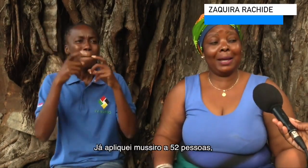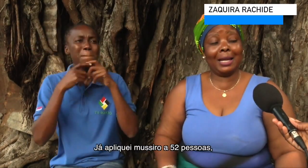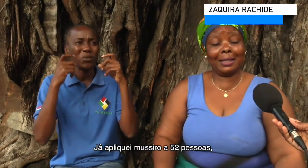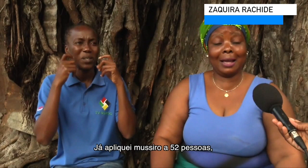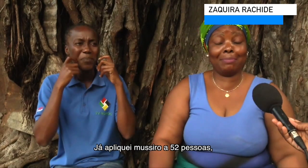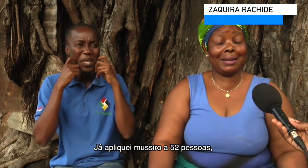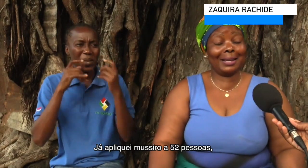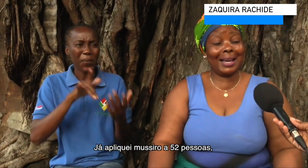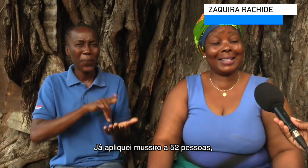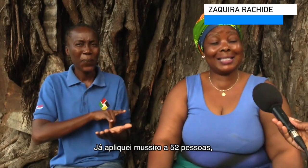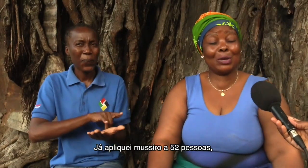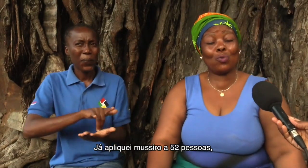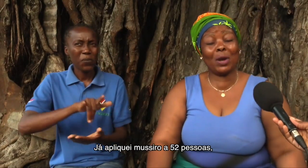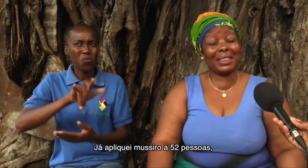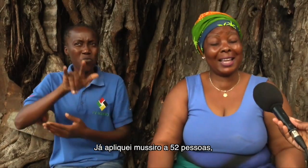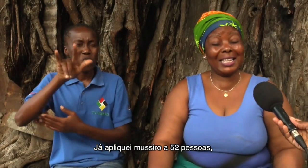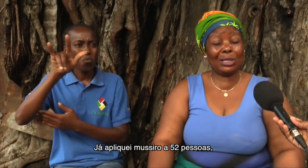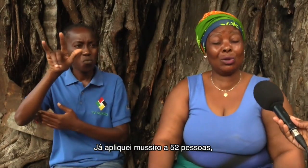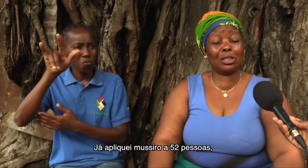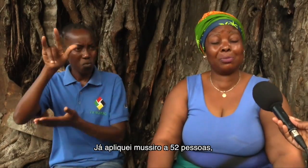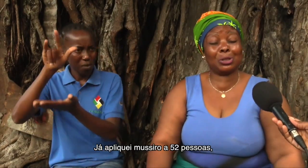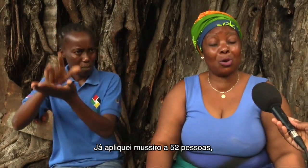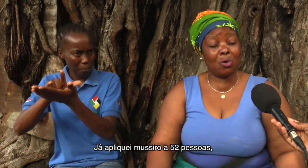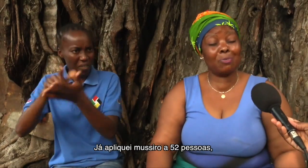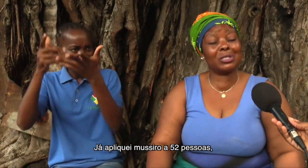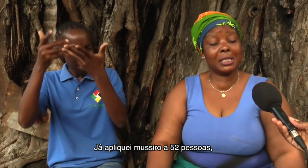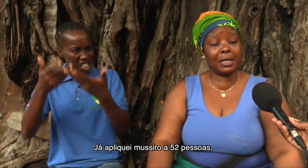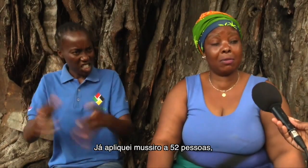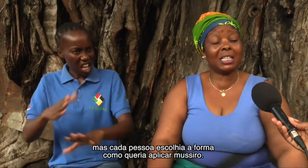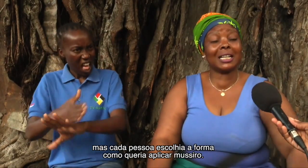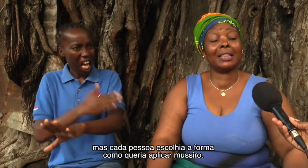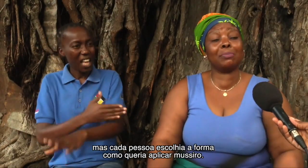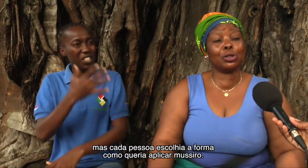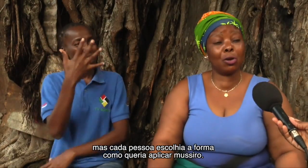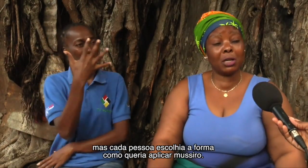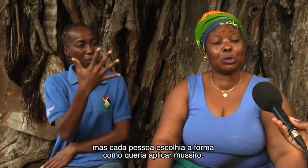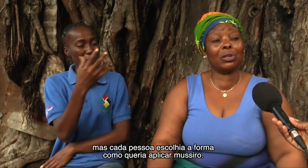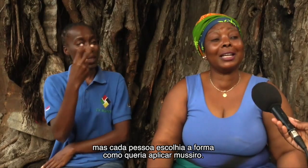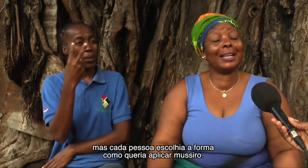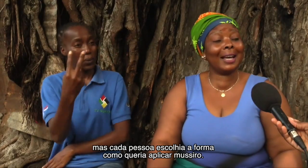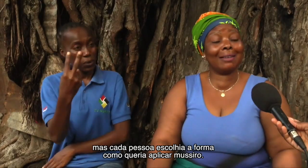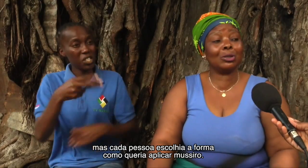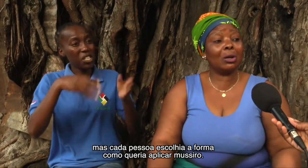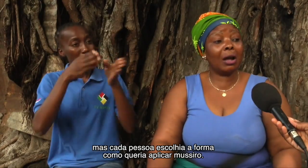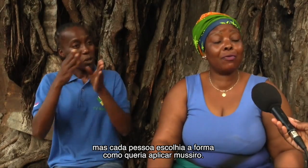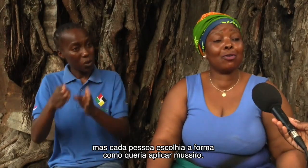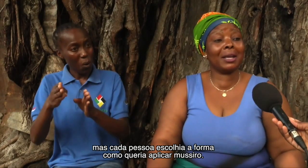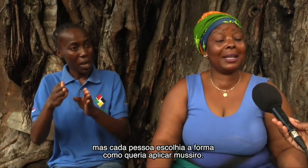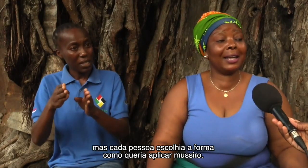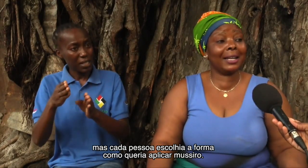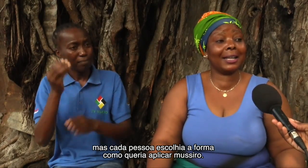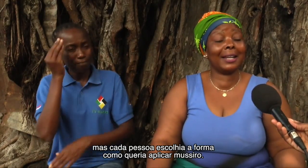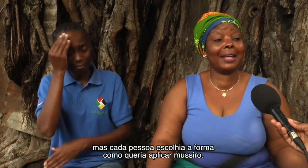acabei de aplicar 52 pessoas a Muciro, mas cada pessoa escolhia a